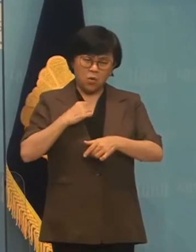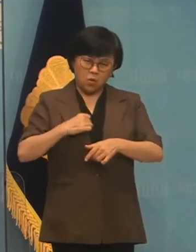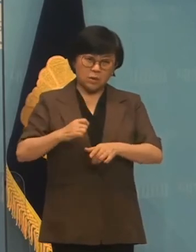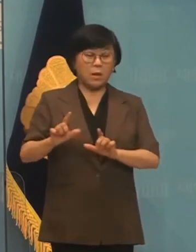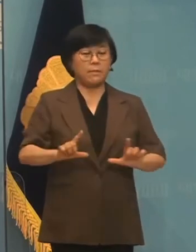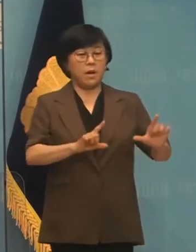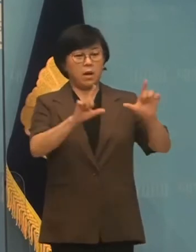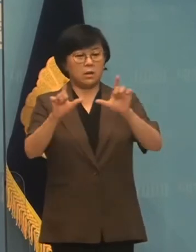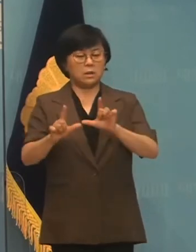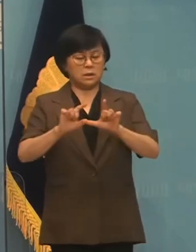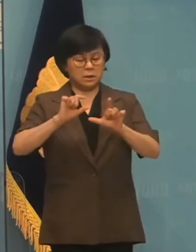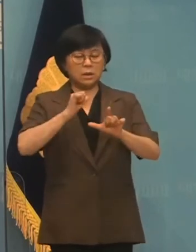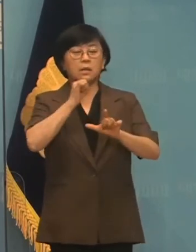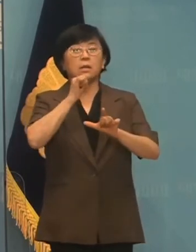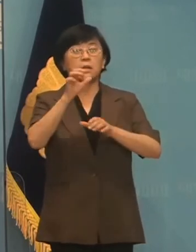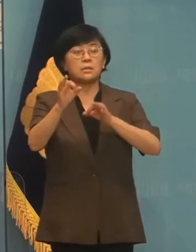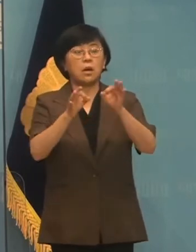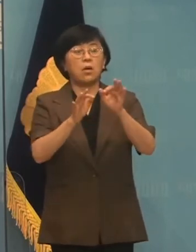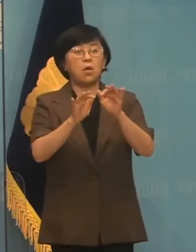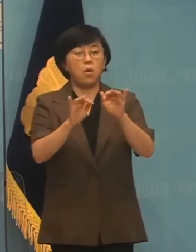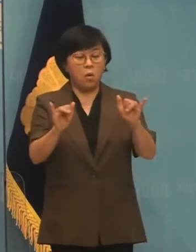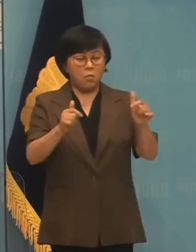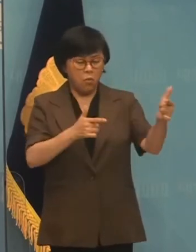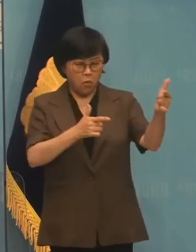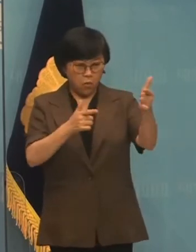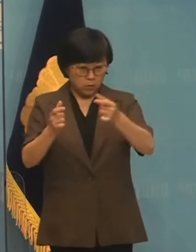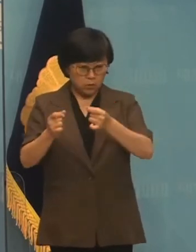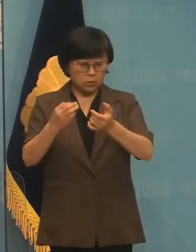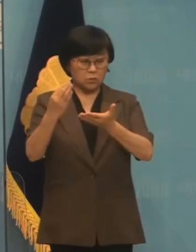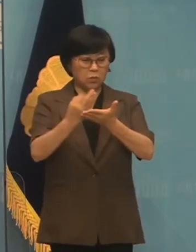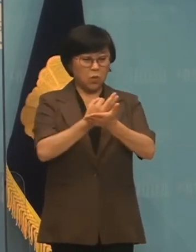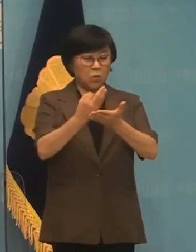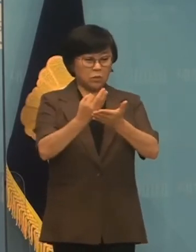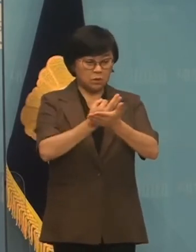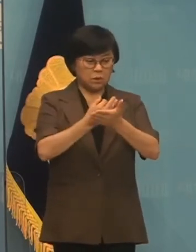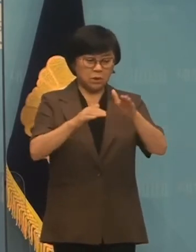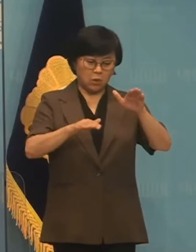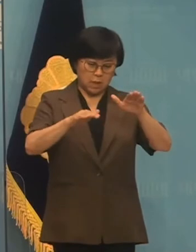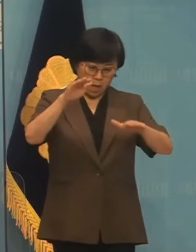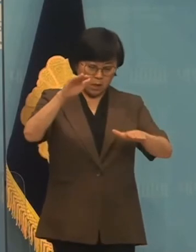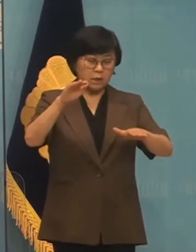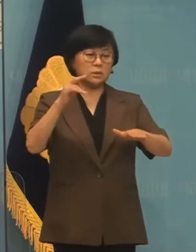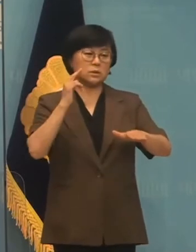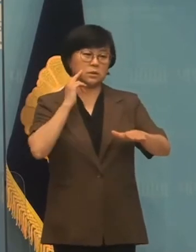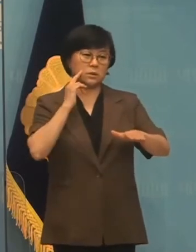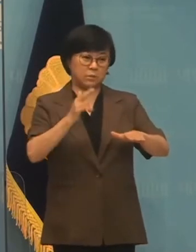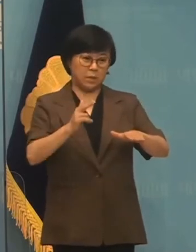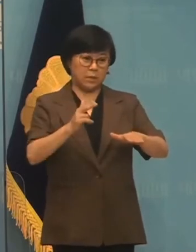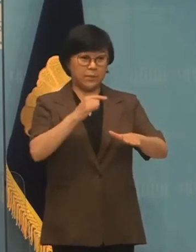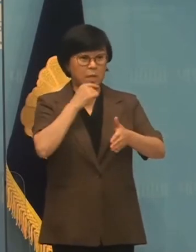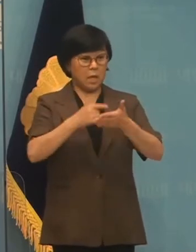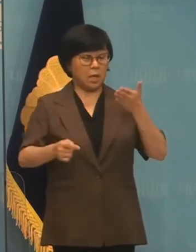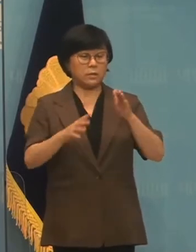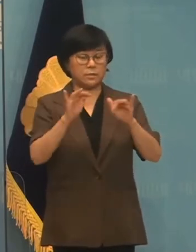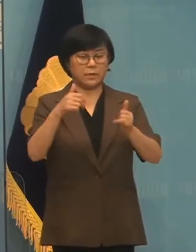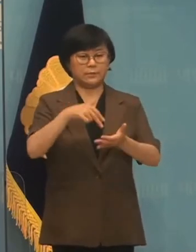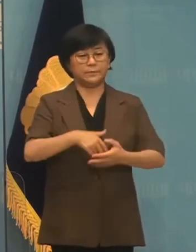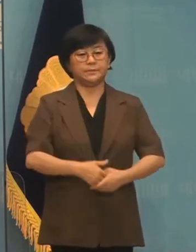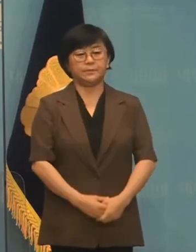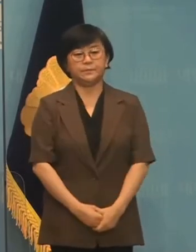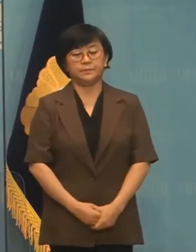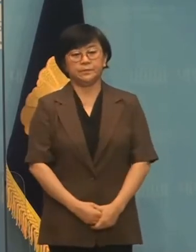영세자영업자 모두 소득불평등으로 고통받고 있는 피해 강사자입니다.